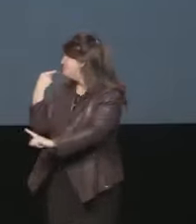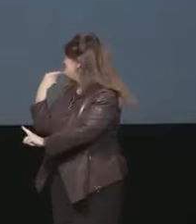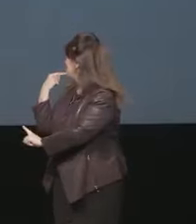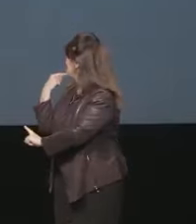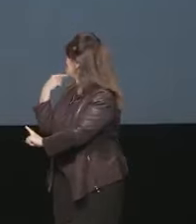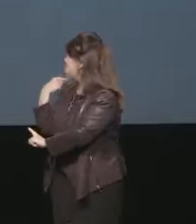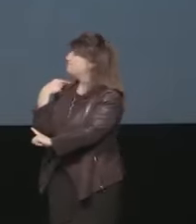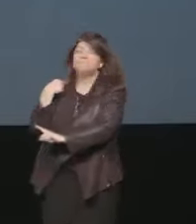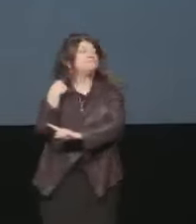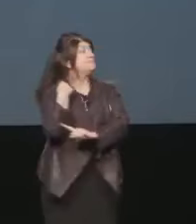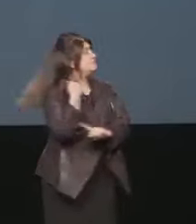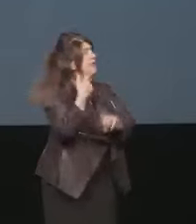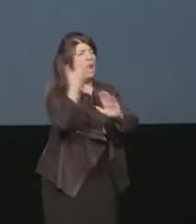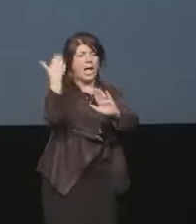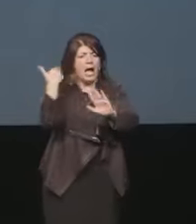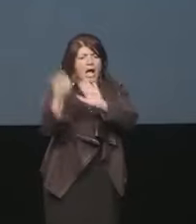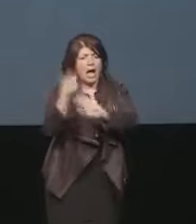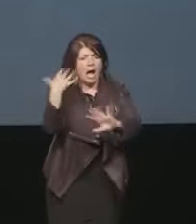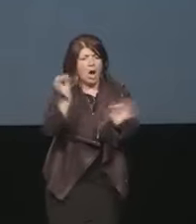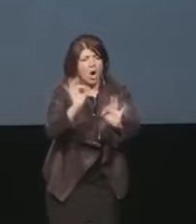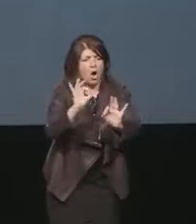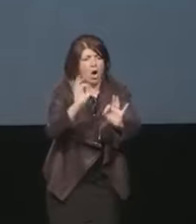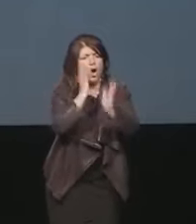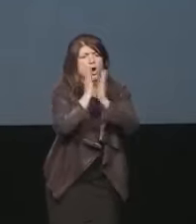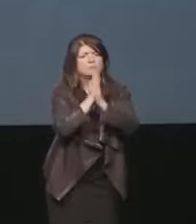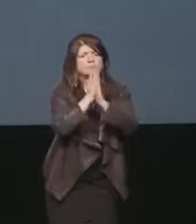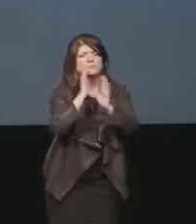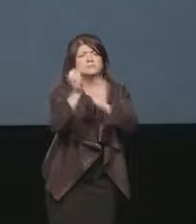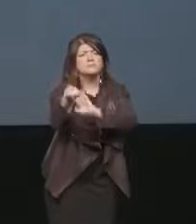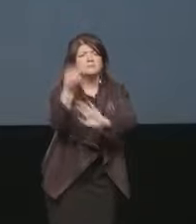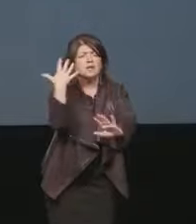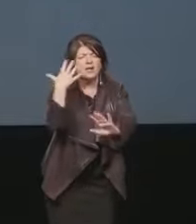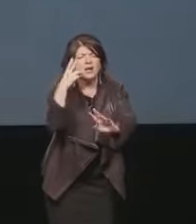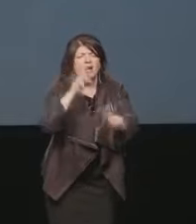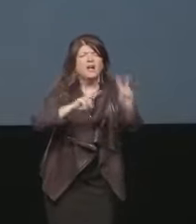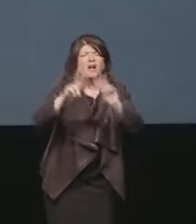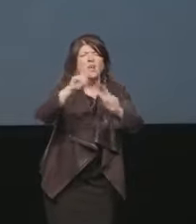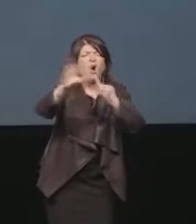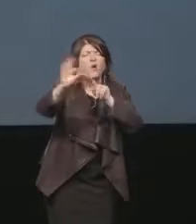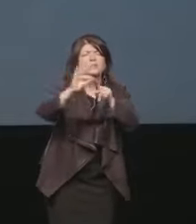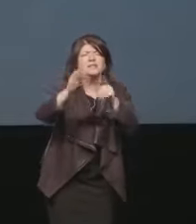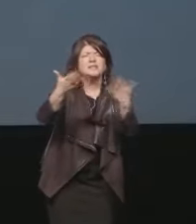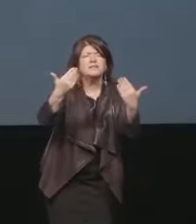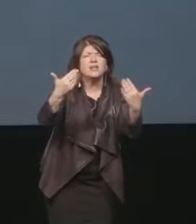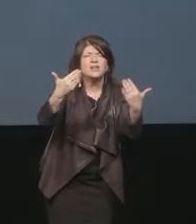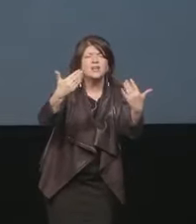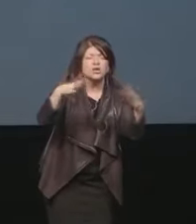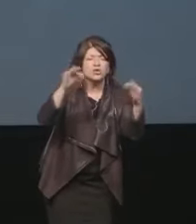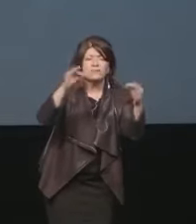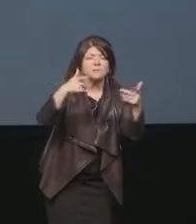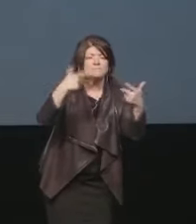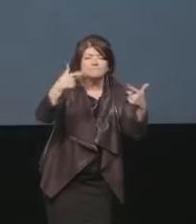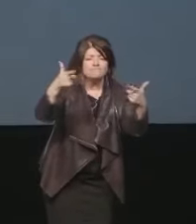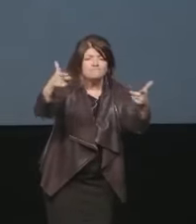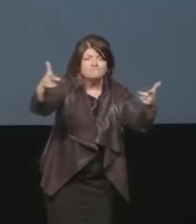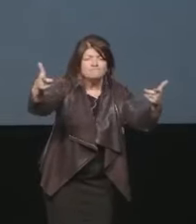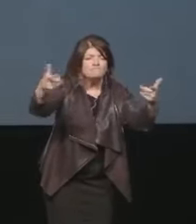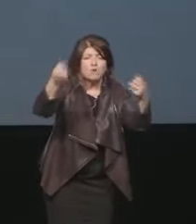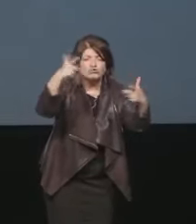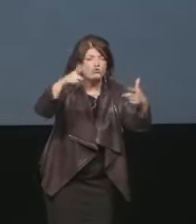C'è un'altra ma è un'altra, slide se riuscite a trovarla quella degli obiettivi ma non importa, io vado avanti.